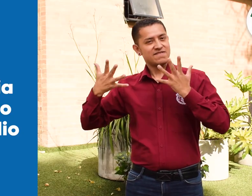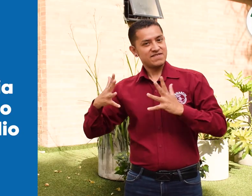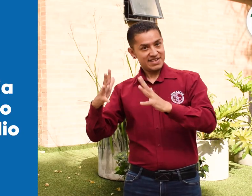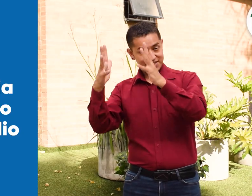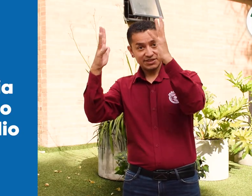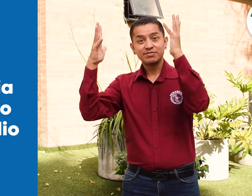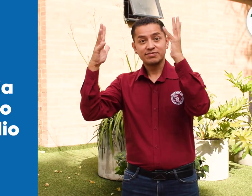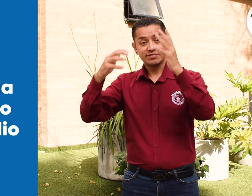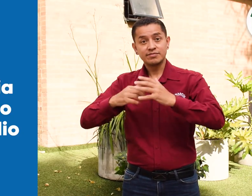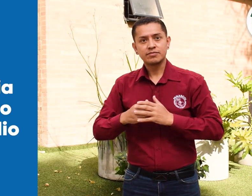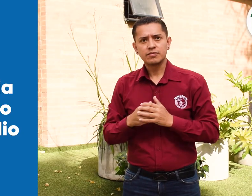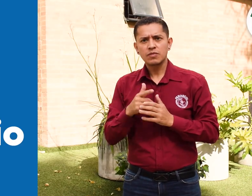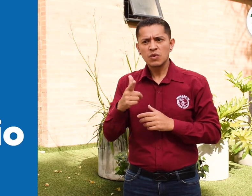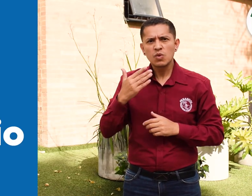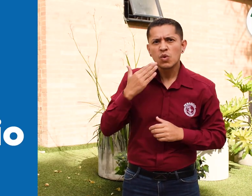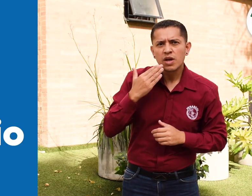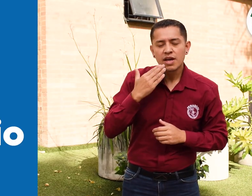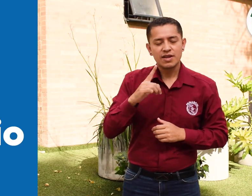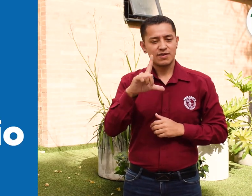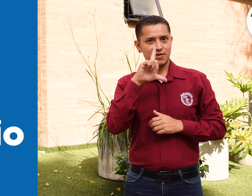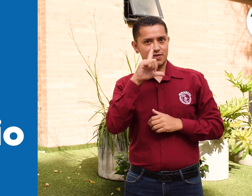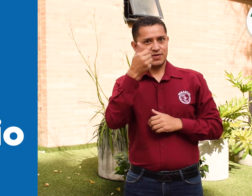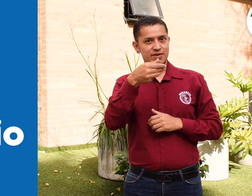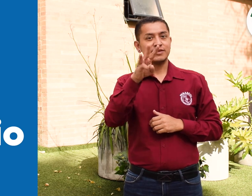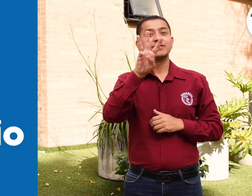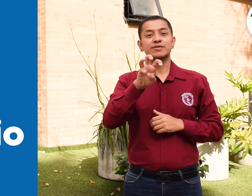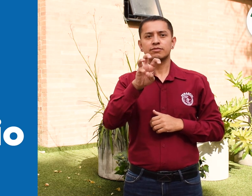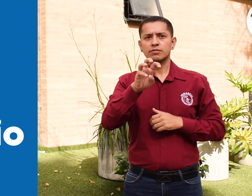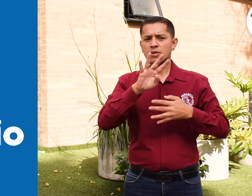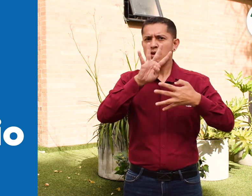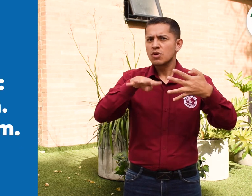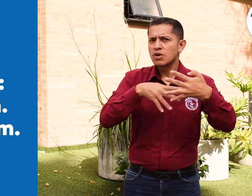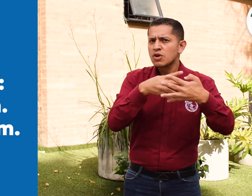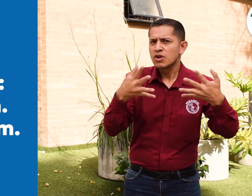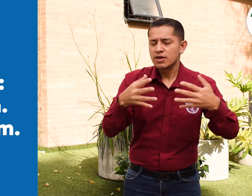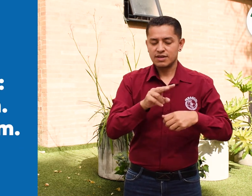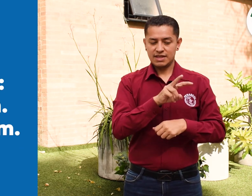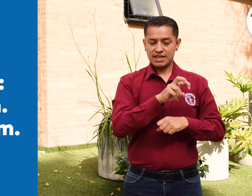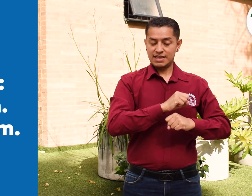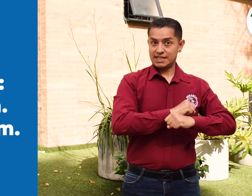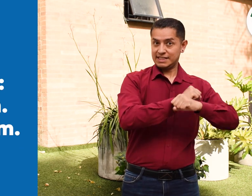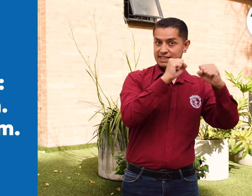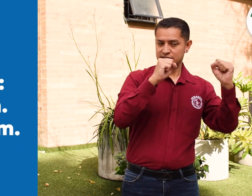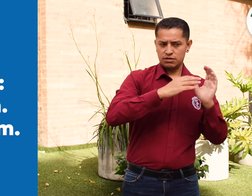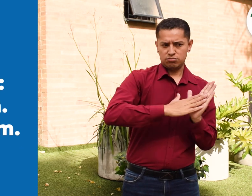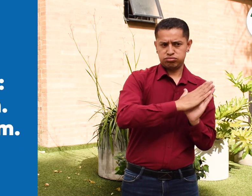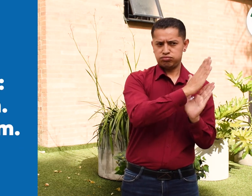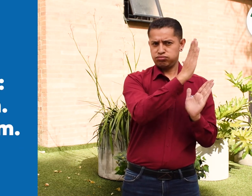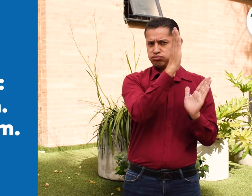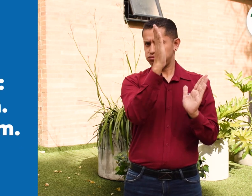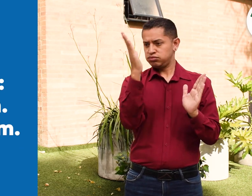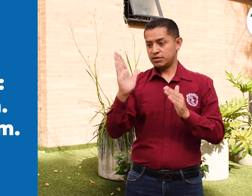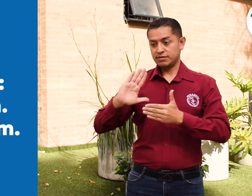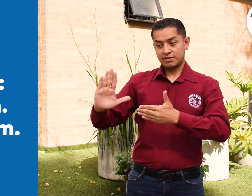macroferia de empleo. Será el 18 de julio, desde las 7 de la mañana hasta las 5 de la tarde.